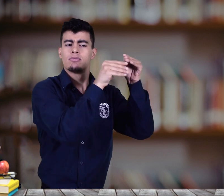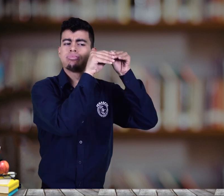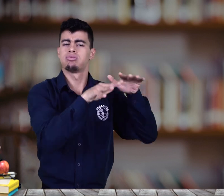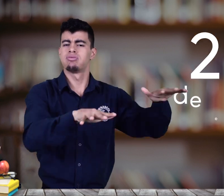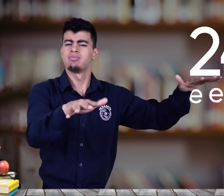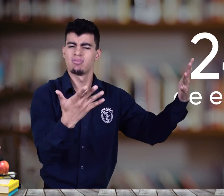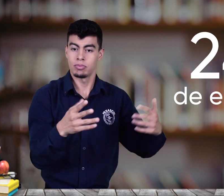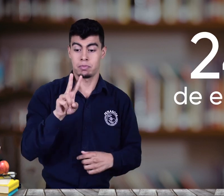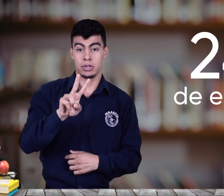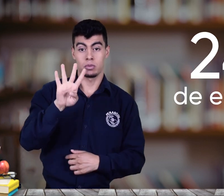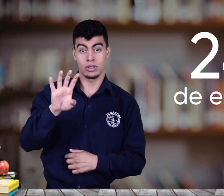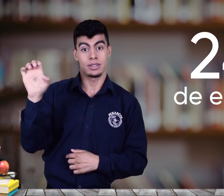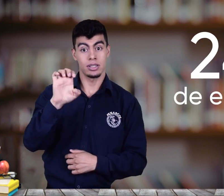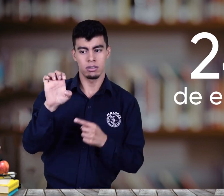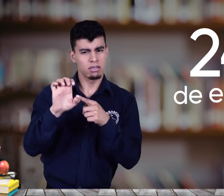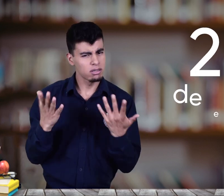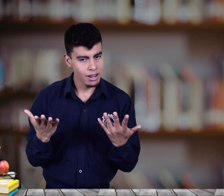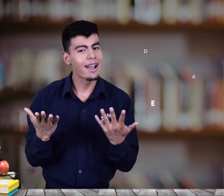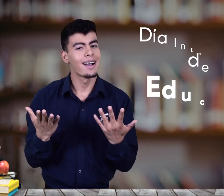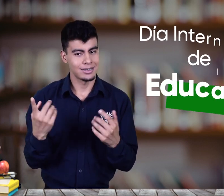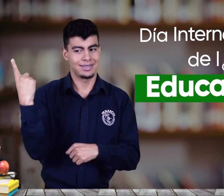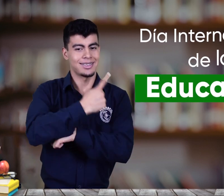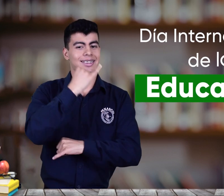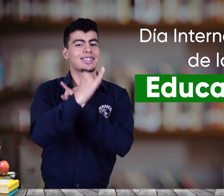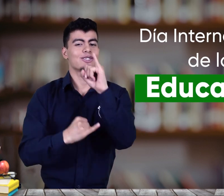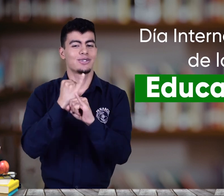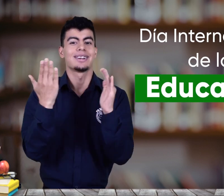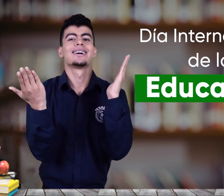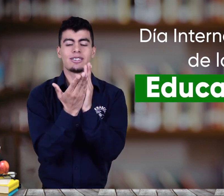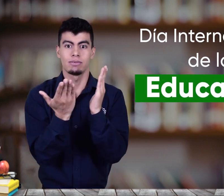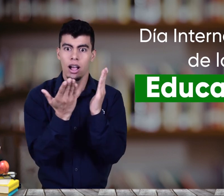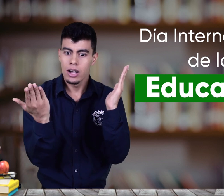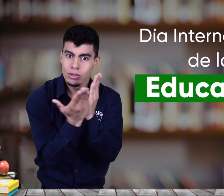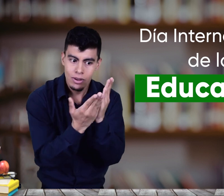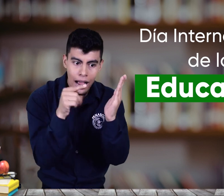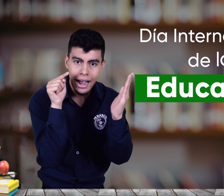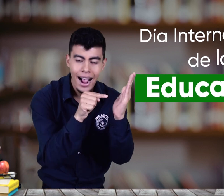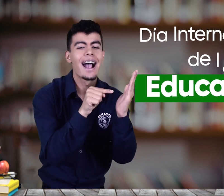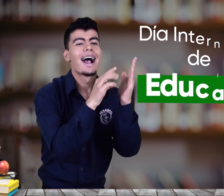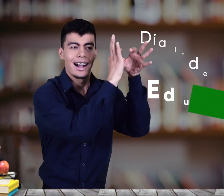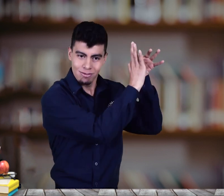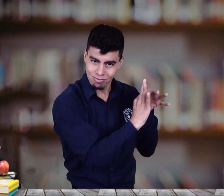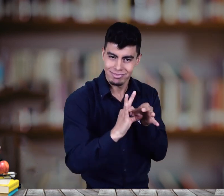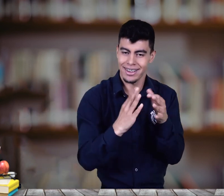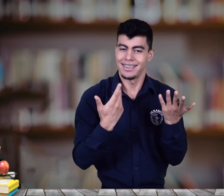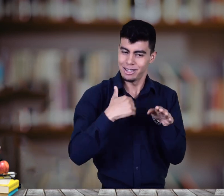que la ONU proclamó el 24 de enero como Día Internacional de la Educación, les queremos extender una invitación